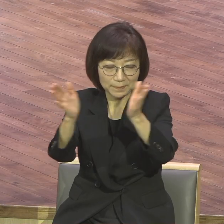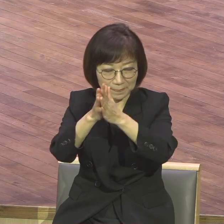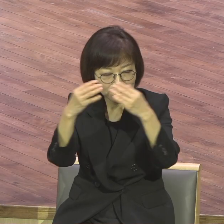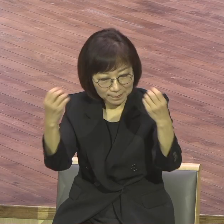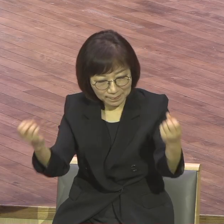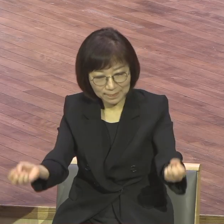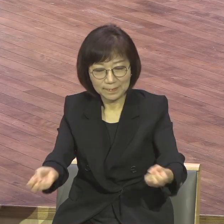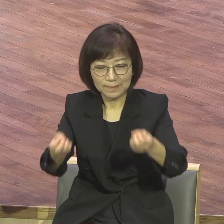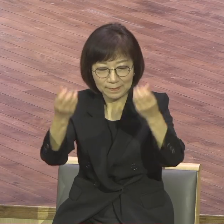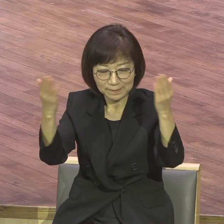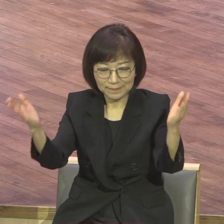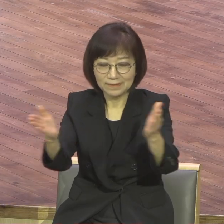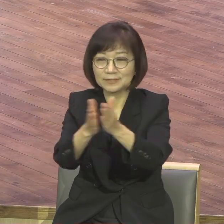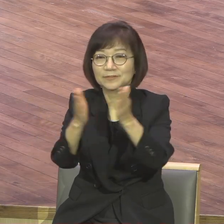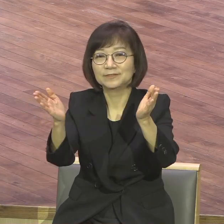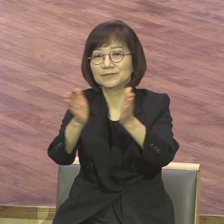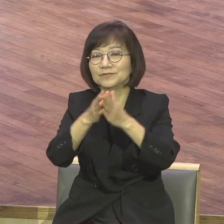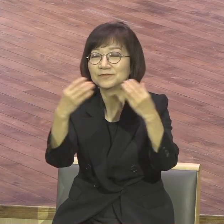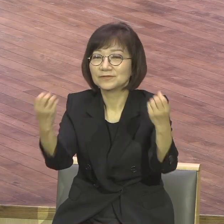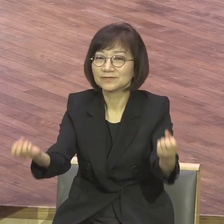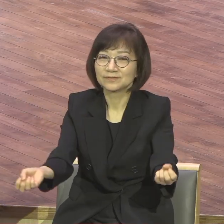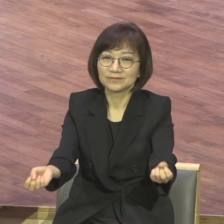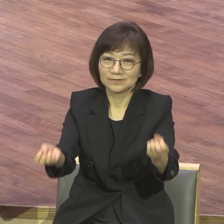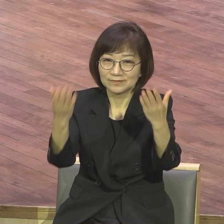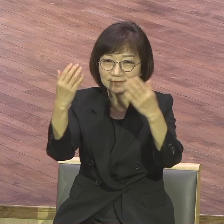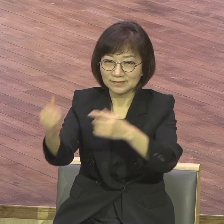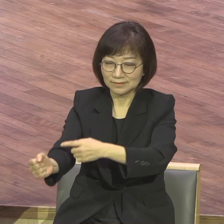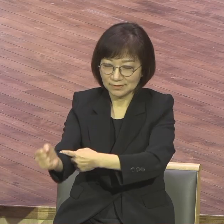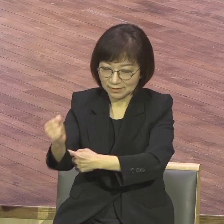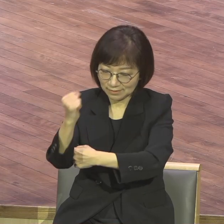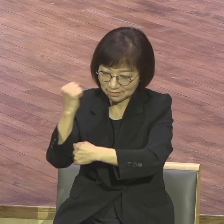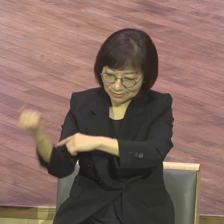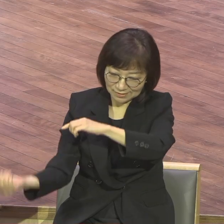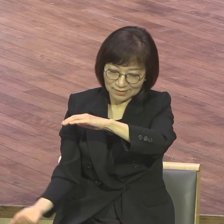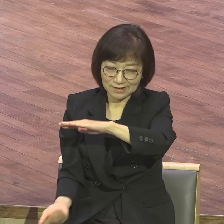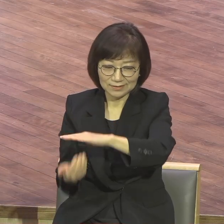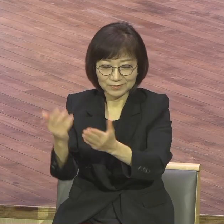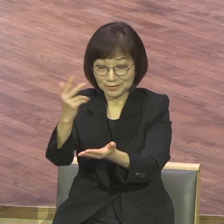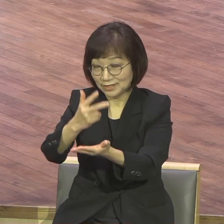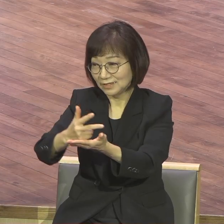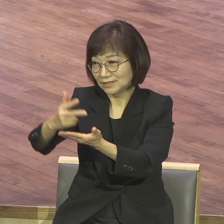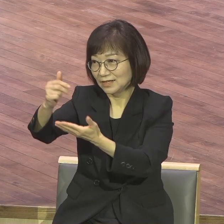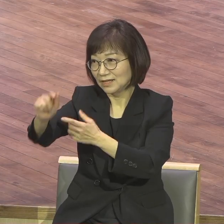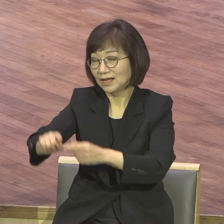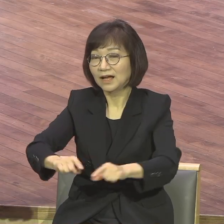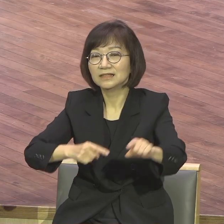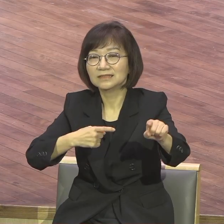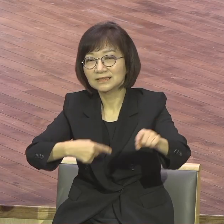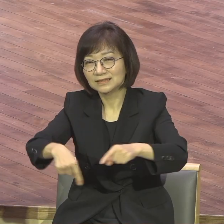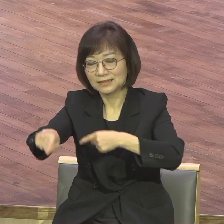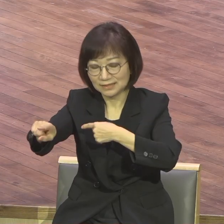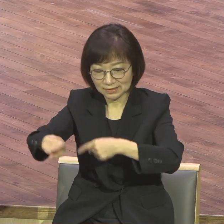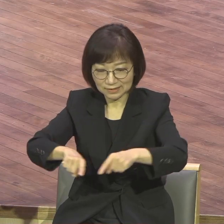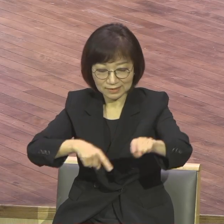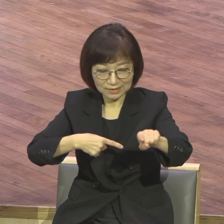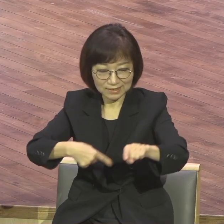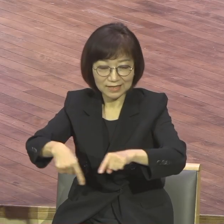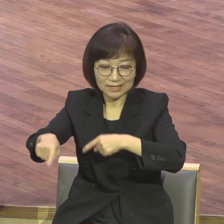할렐루야 전문의 주가 마시리